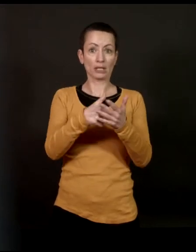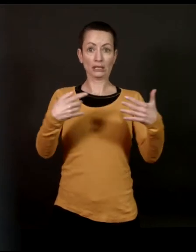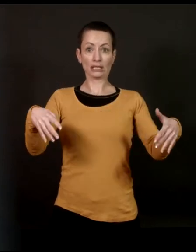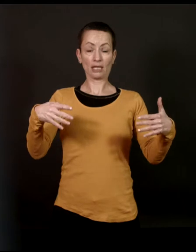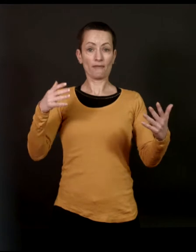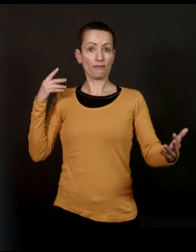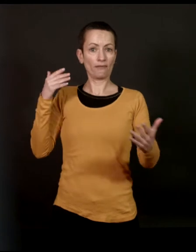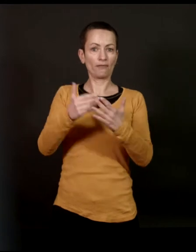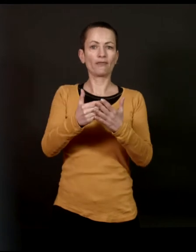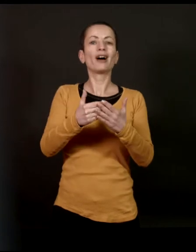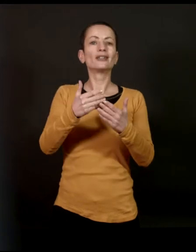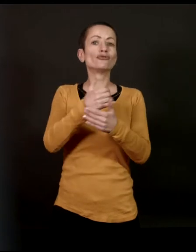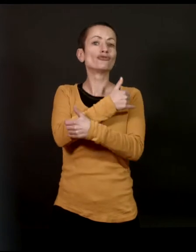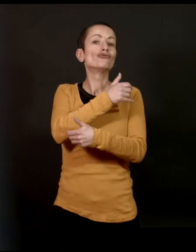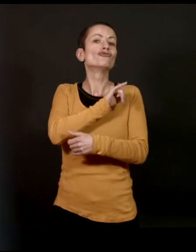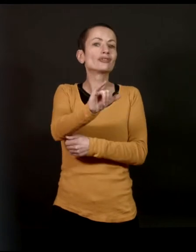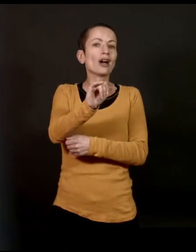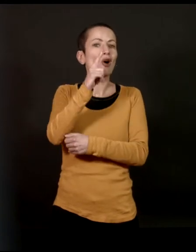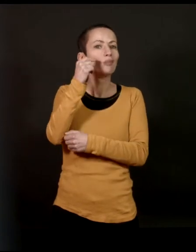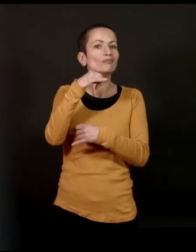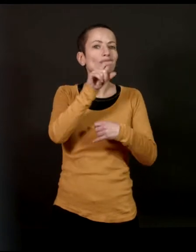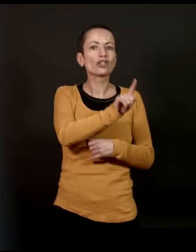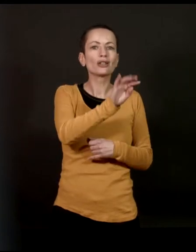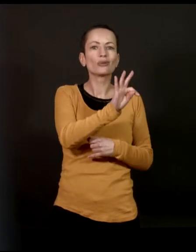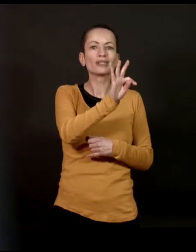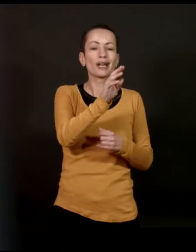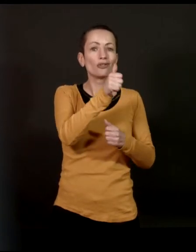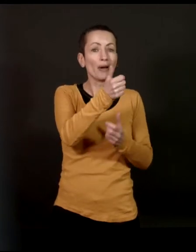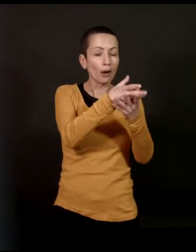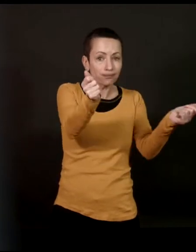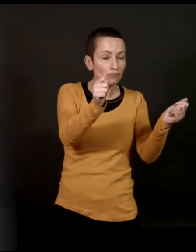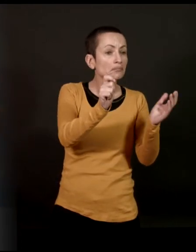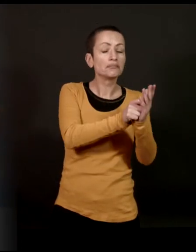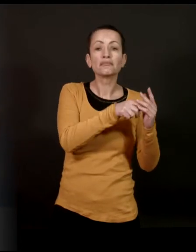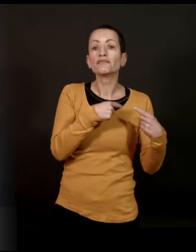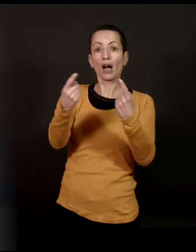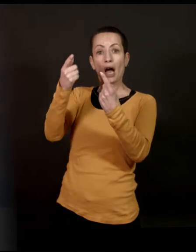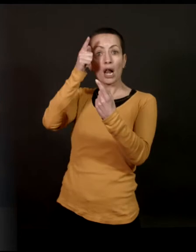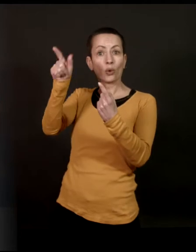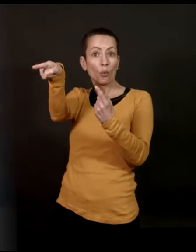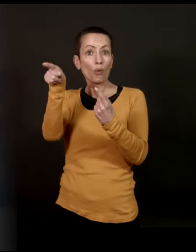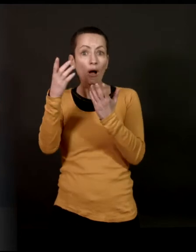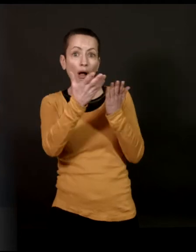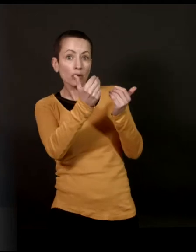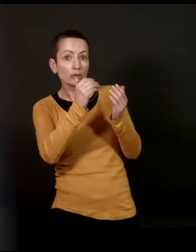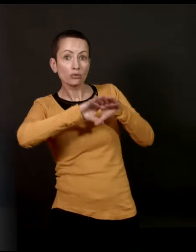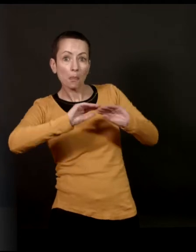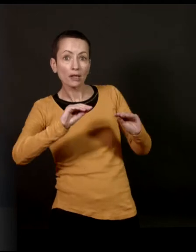2019, qui donc s'est terminé avec la disparition de Gérald Thomassin qui se rendait à Lyon. Vous l'attendiez, vous aviez rendez-vous avec lui